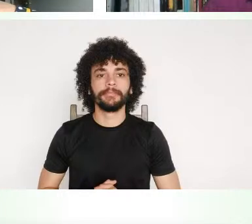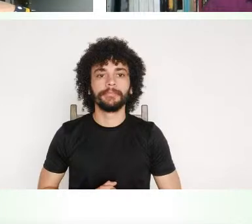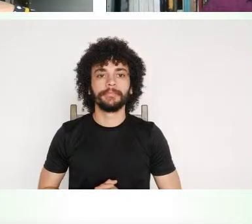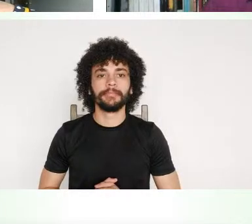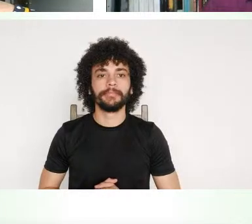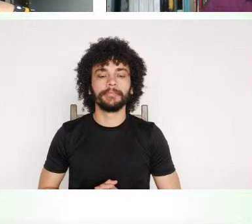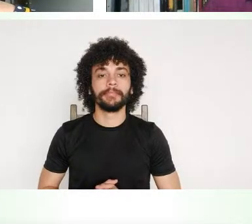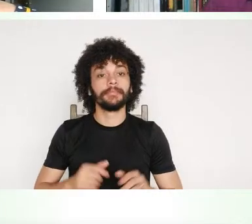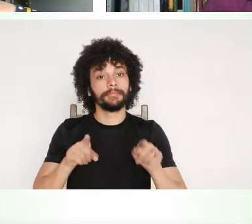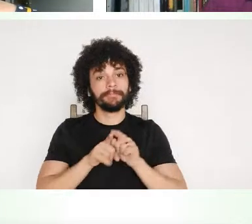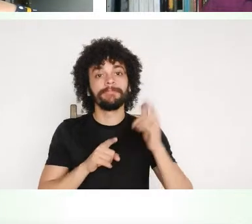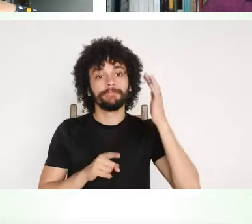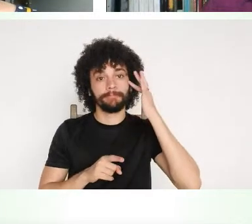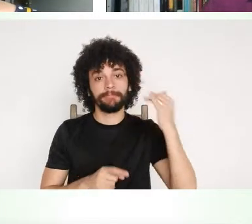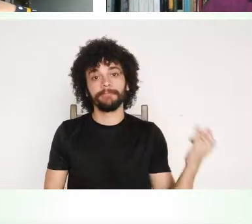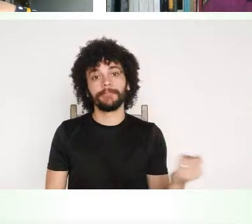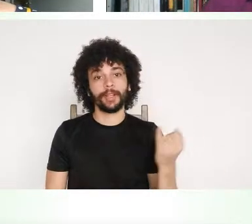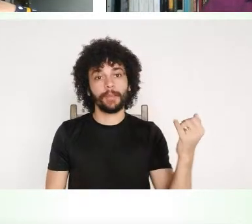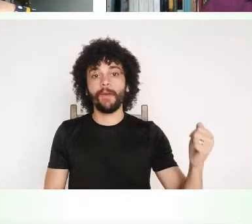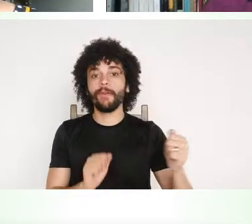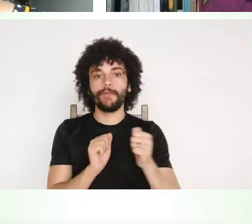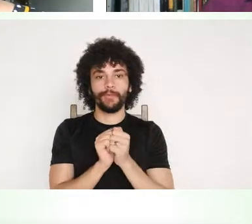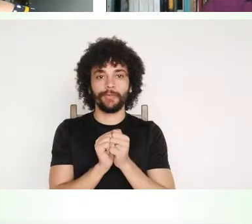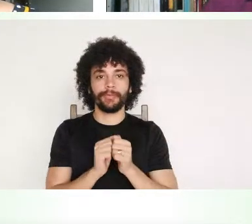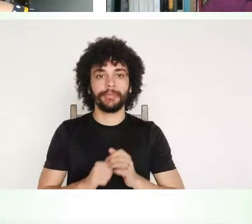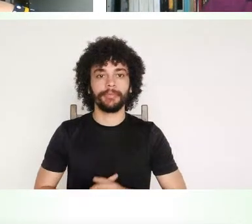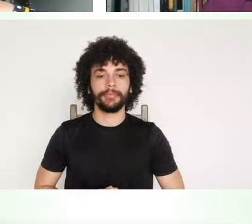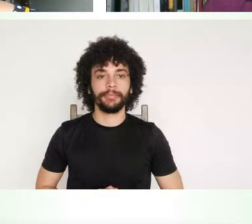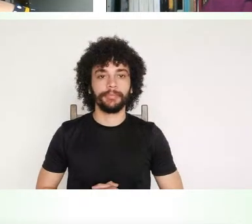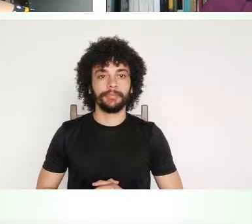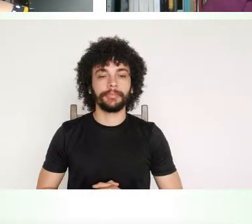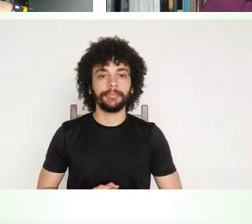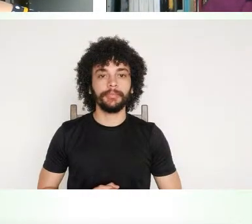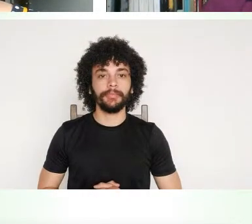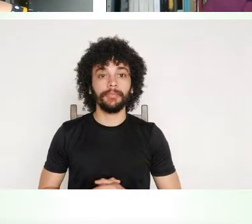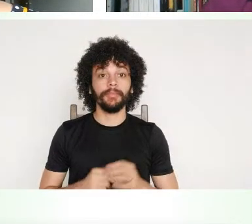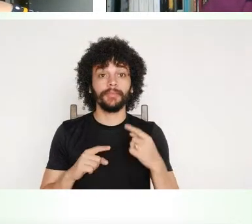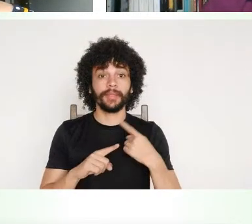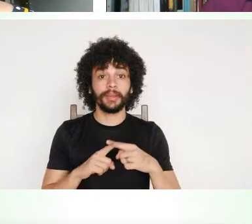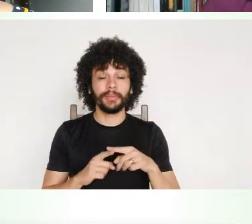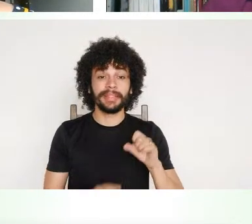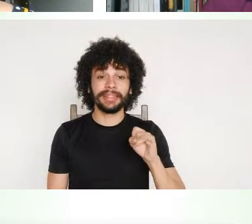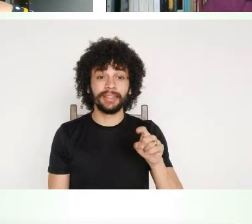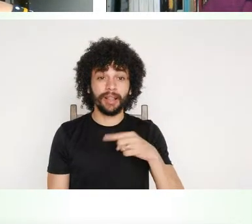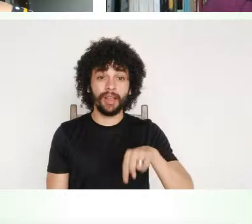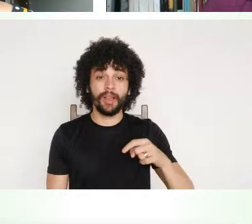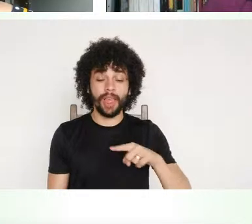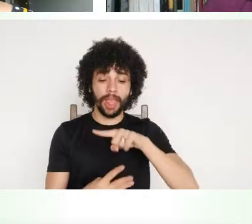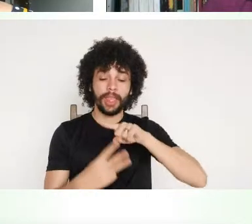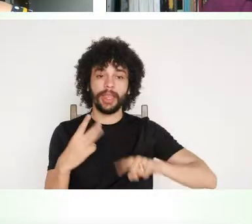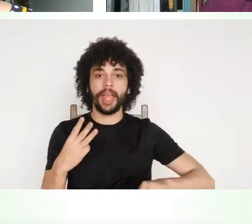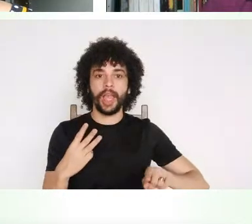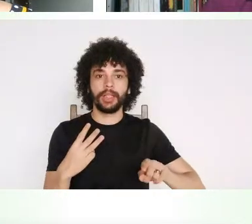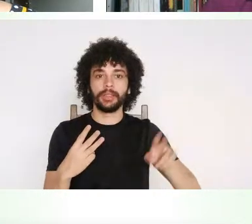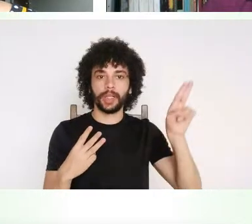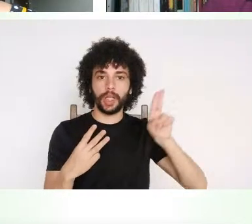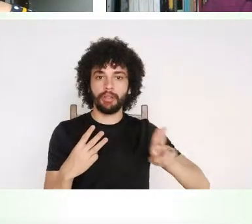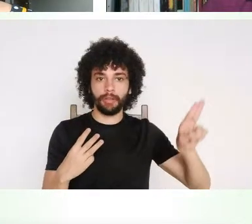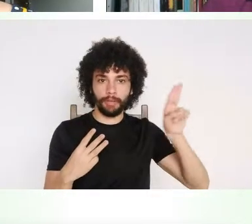pensar isso junto, porque se nós hoje somos três universidades no estado do Pará,